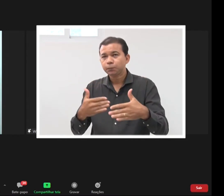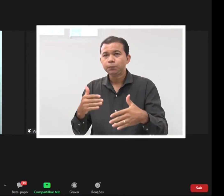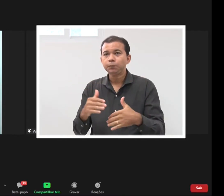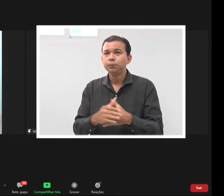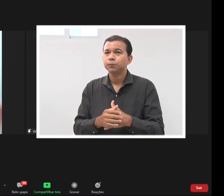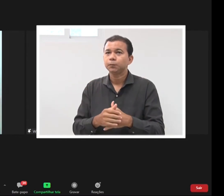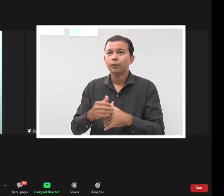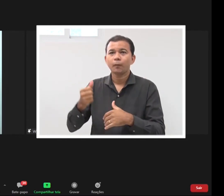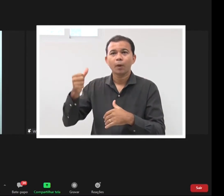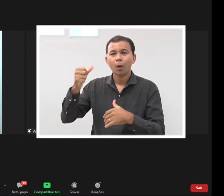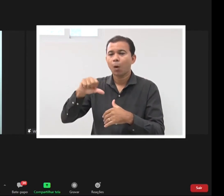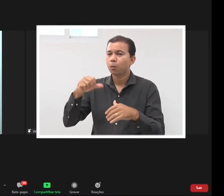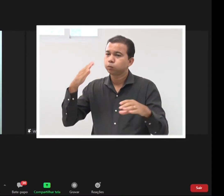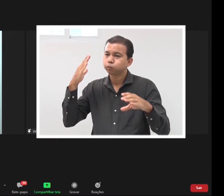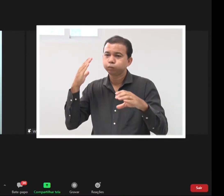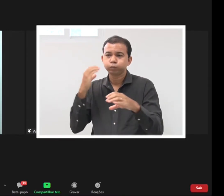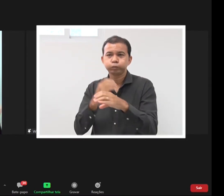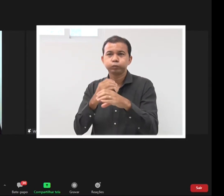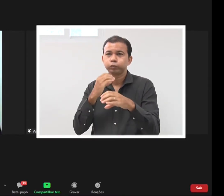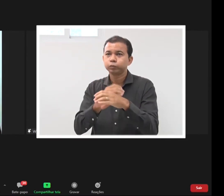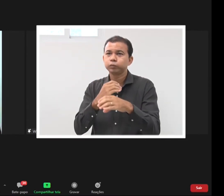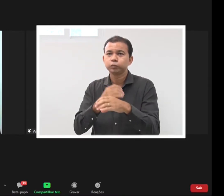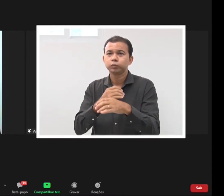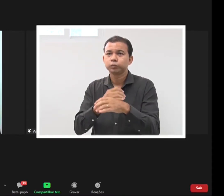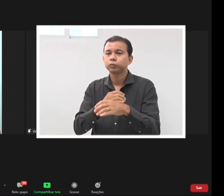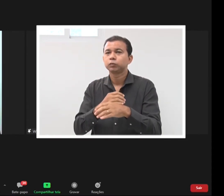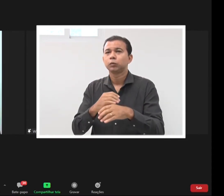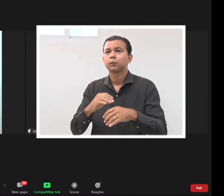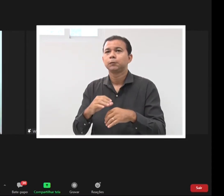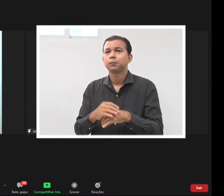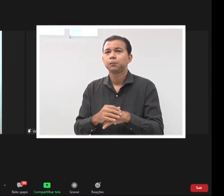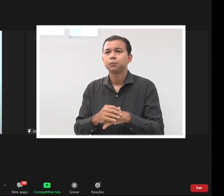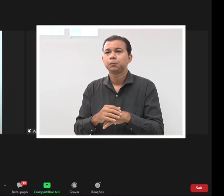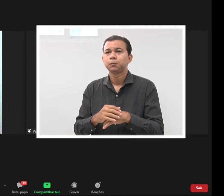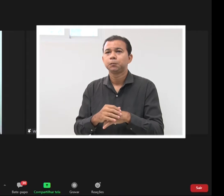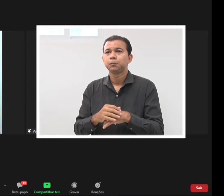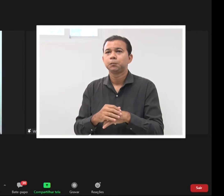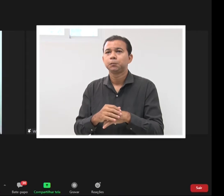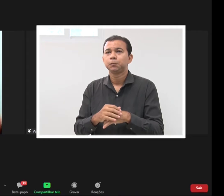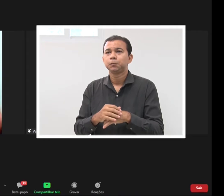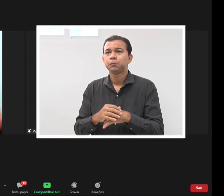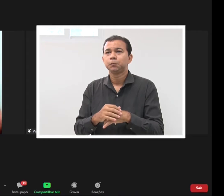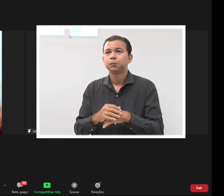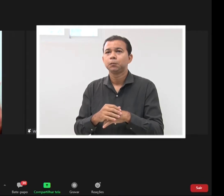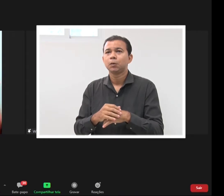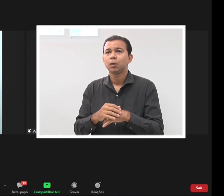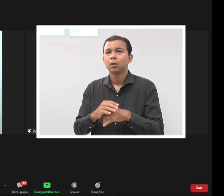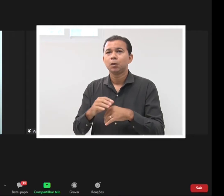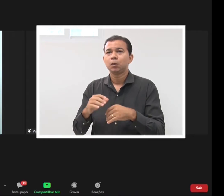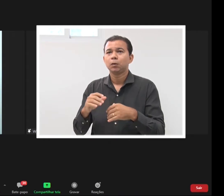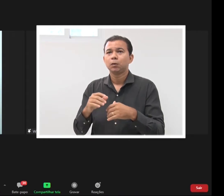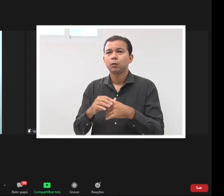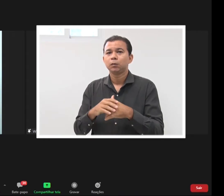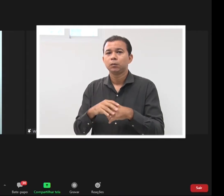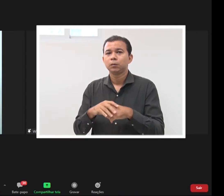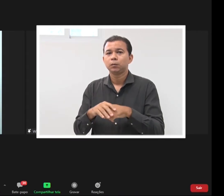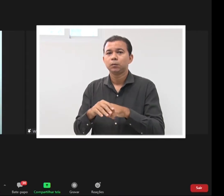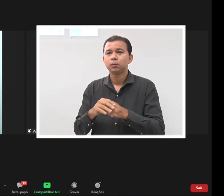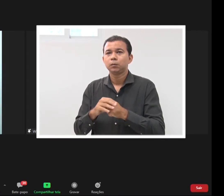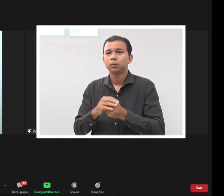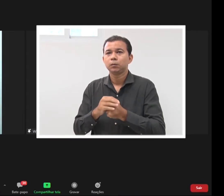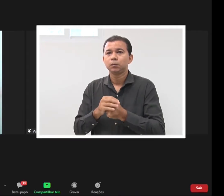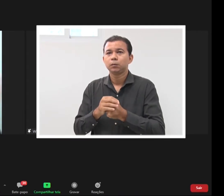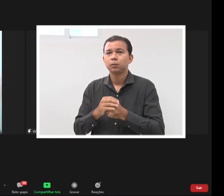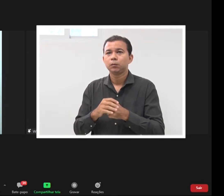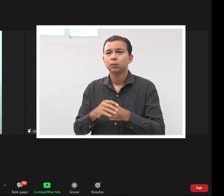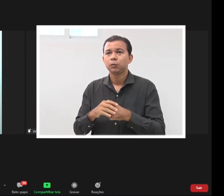consegue uma aprovação, que ele consegue um concurso, ele encontra entraves